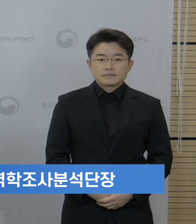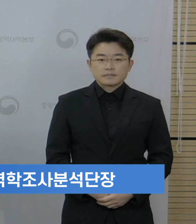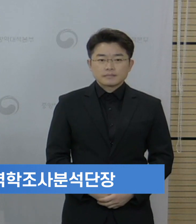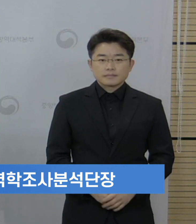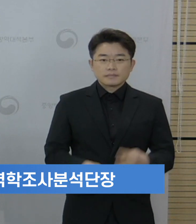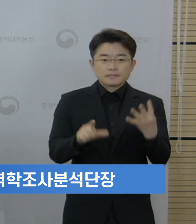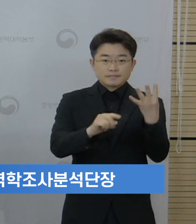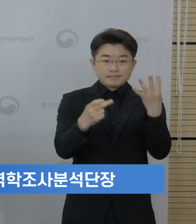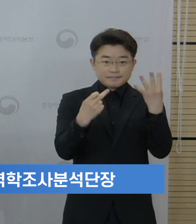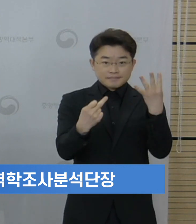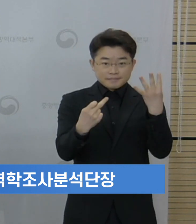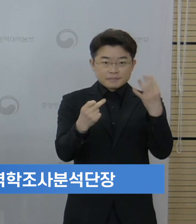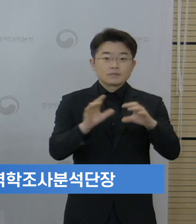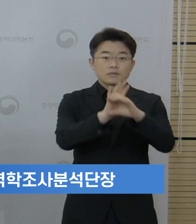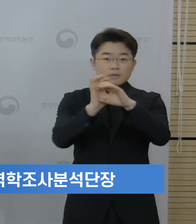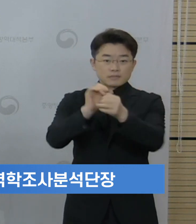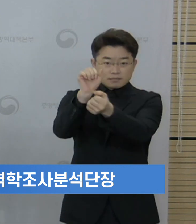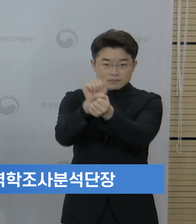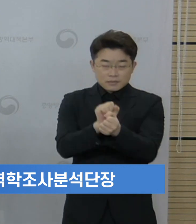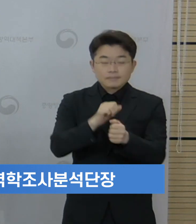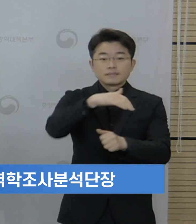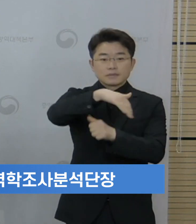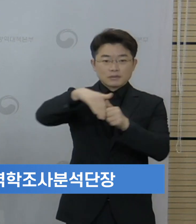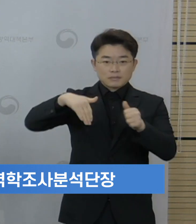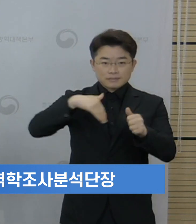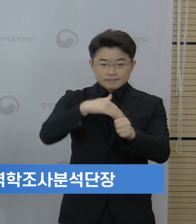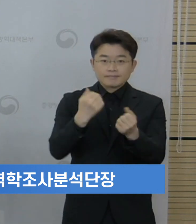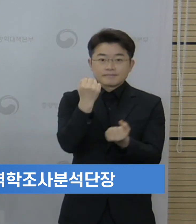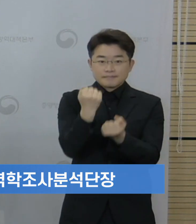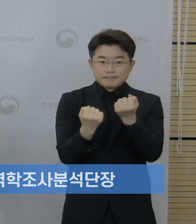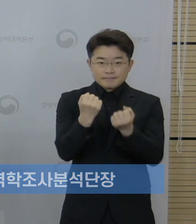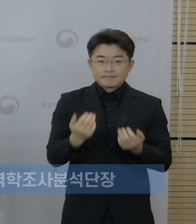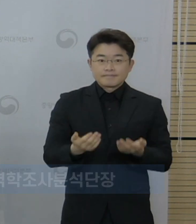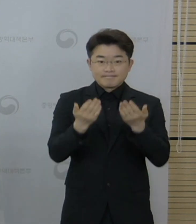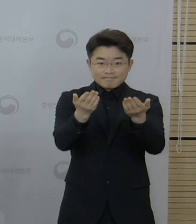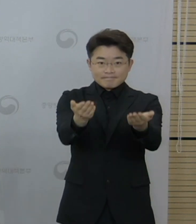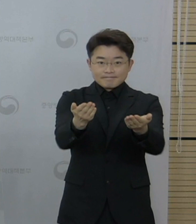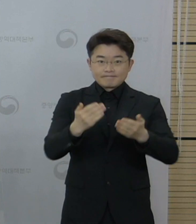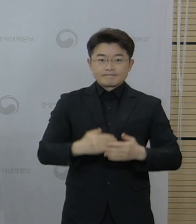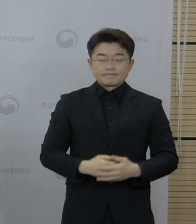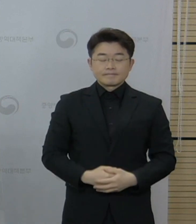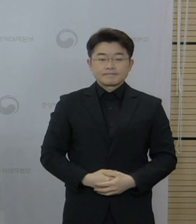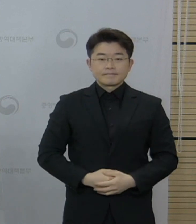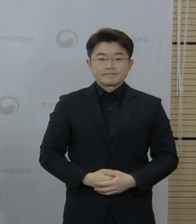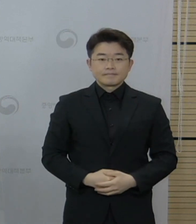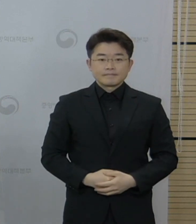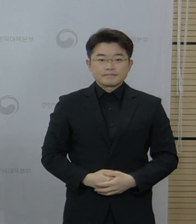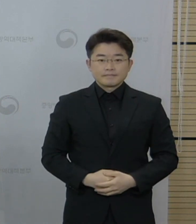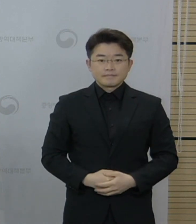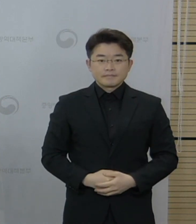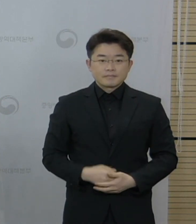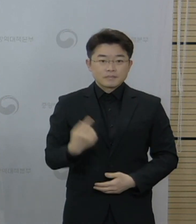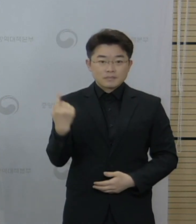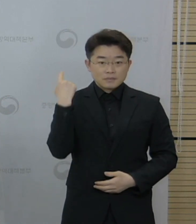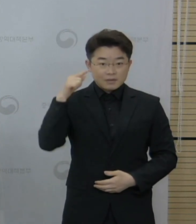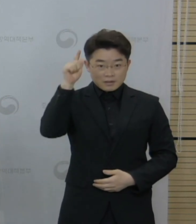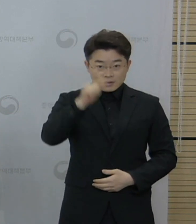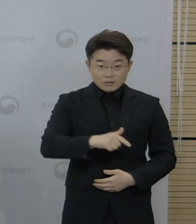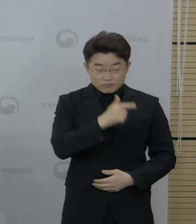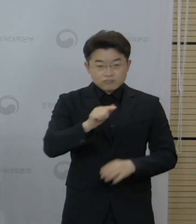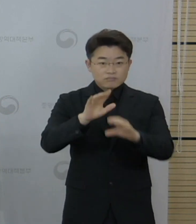4월 12일 코로나19 감염증 국내 발생 현황 말씀드리겠습니다. 금일 0시 기준